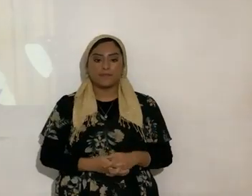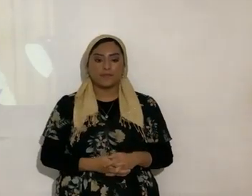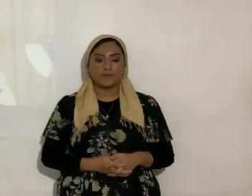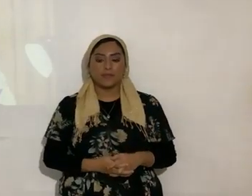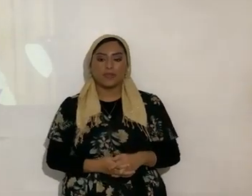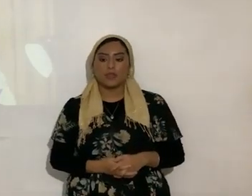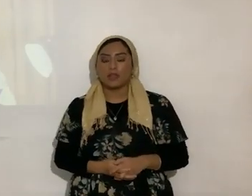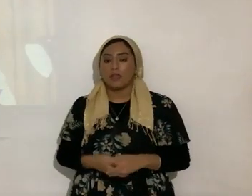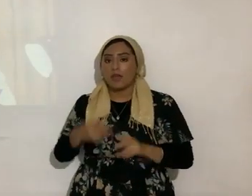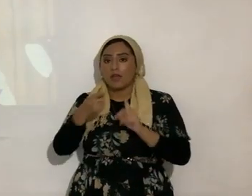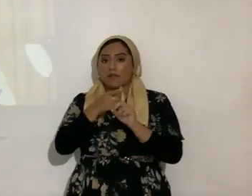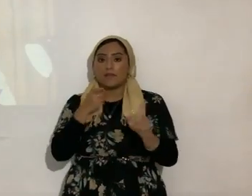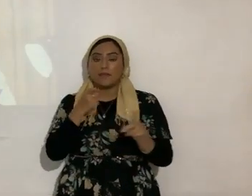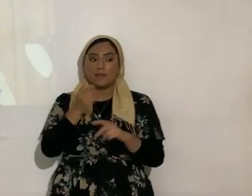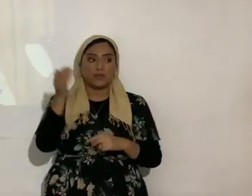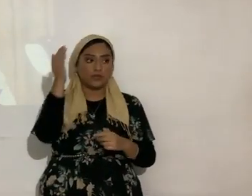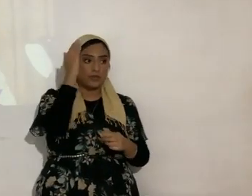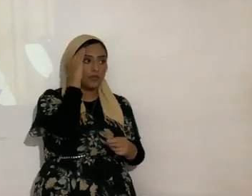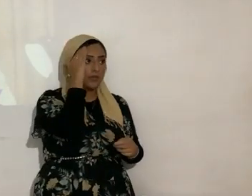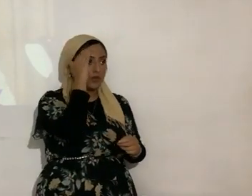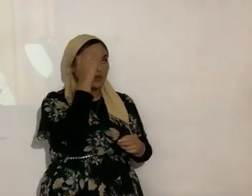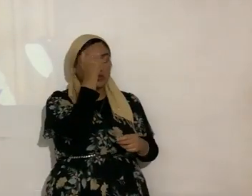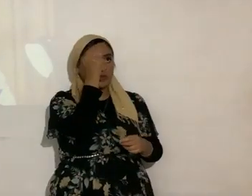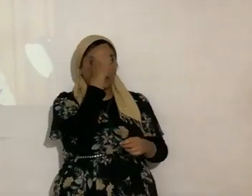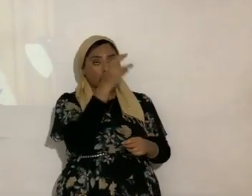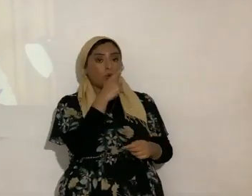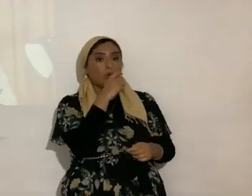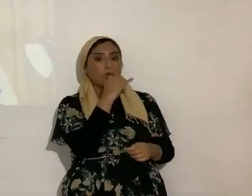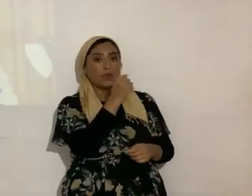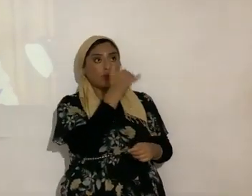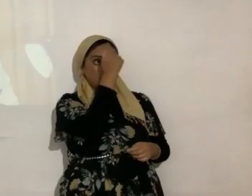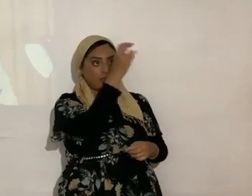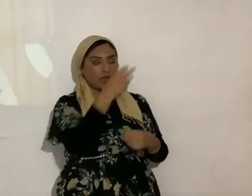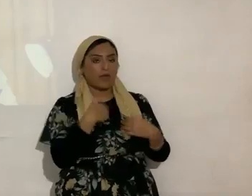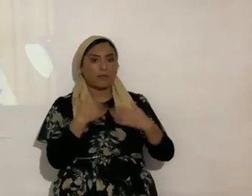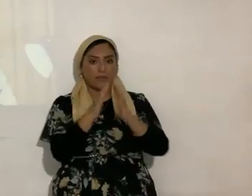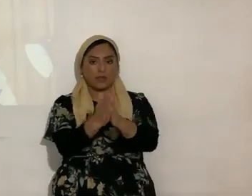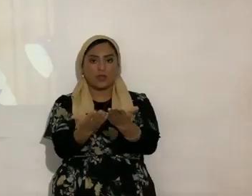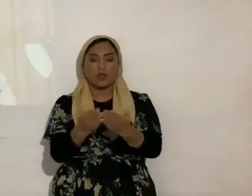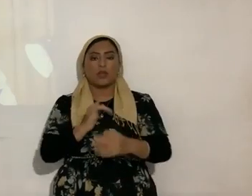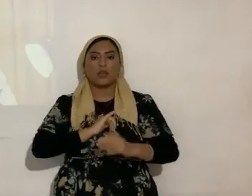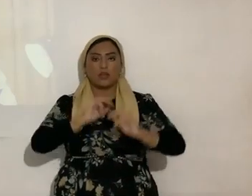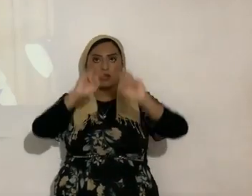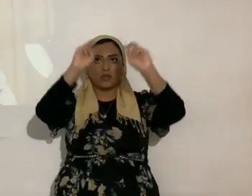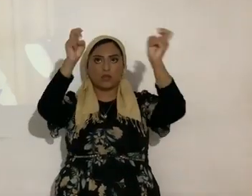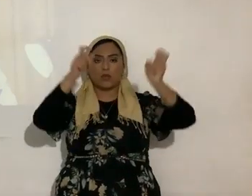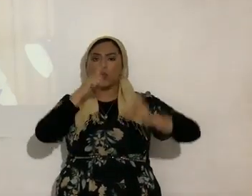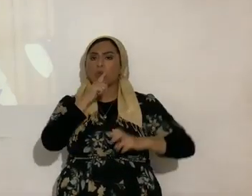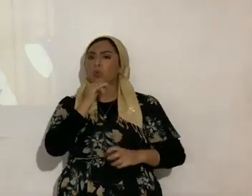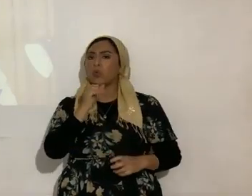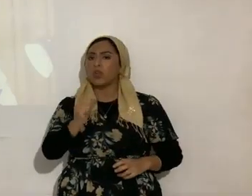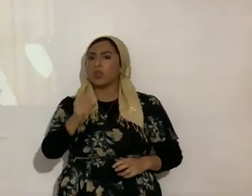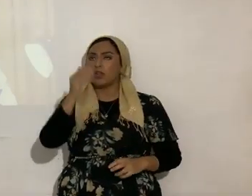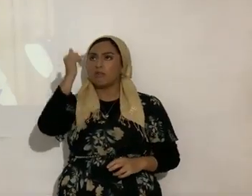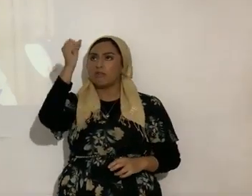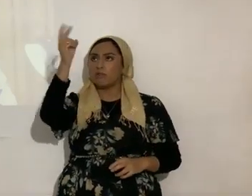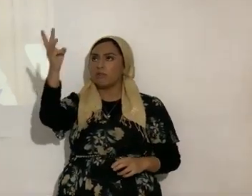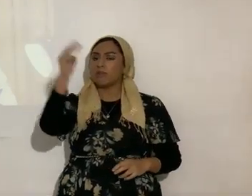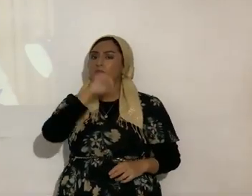del conocimiento de Yahshua Masía ¿de quién es Yahshua Masía? hay un libro que le titulé ¿quién es Yahshua Masía? por